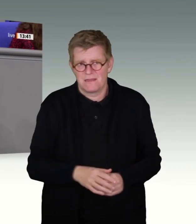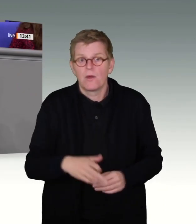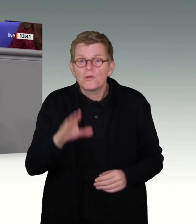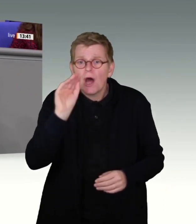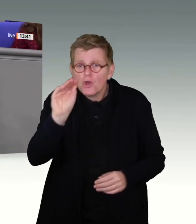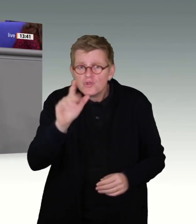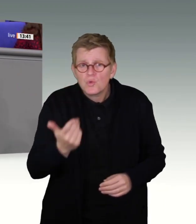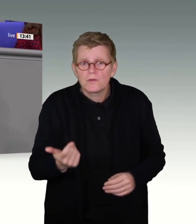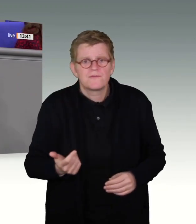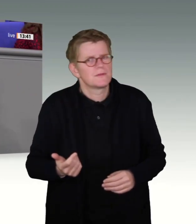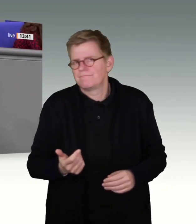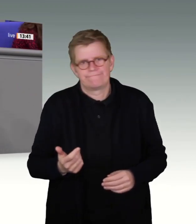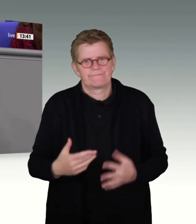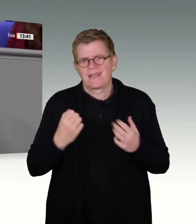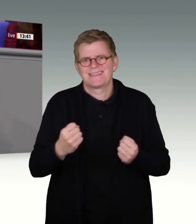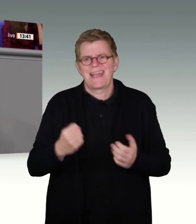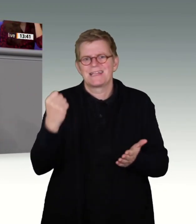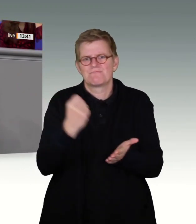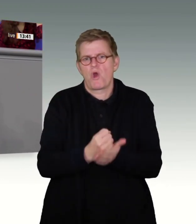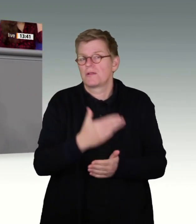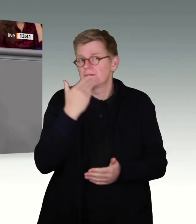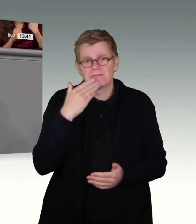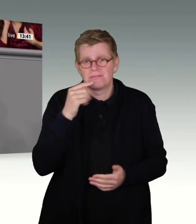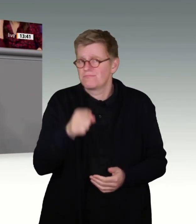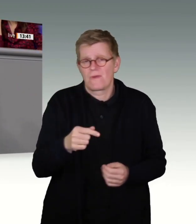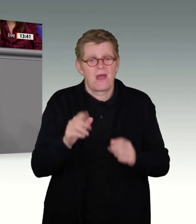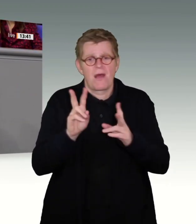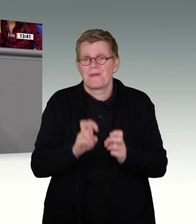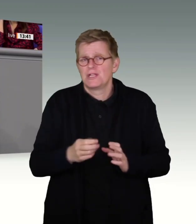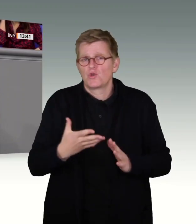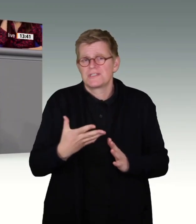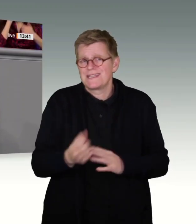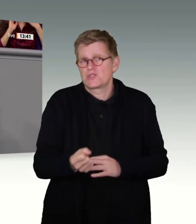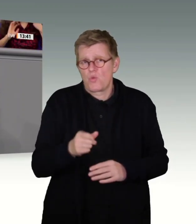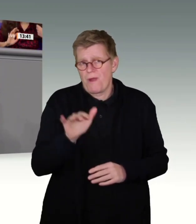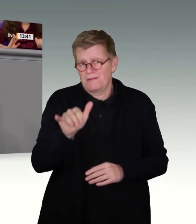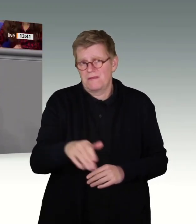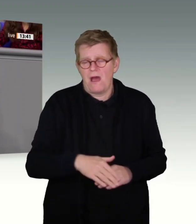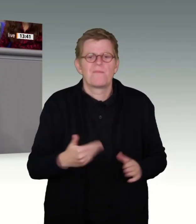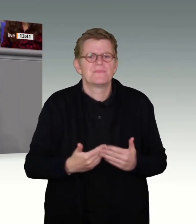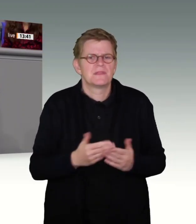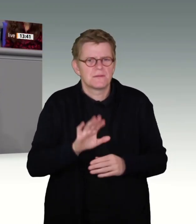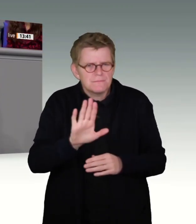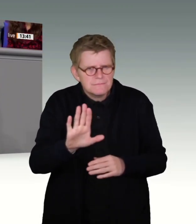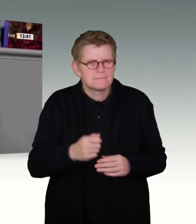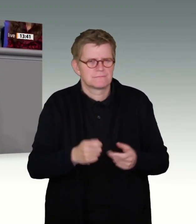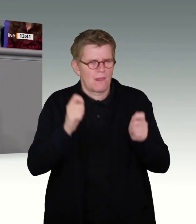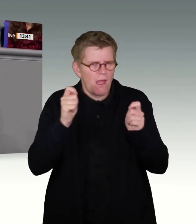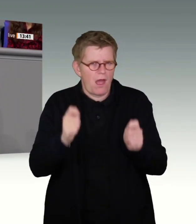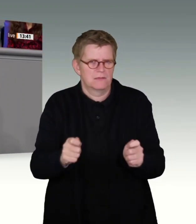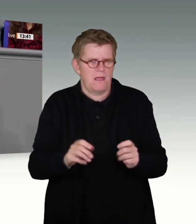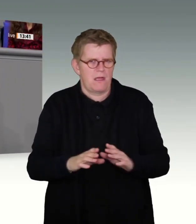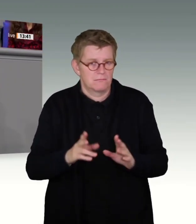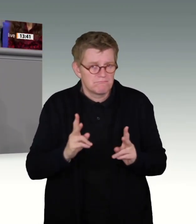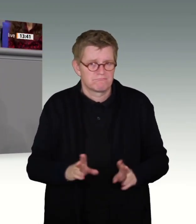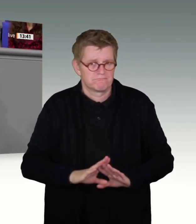wirksamen Ermittlungsinstrumente in der Hand haben. Und damit gehen Sie genau im Gegensatz zu dem, was Sie mit Ihrem Antrag natürlich richtigerweise